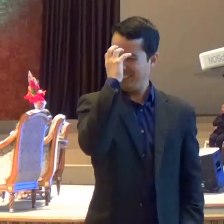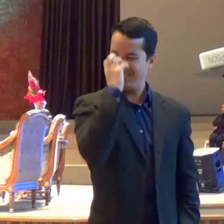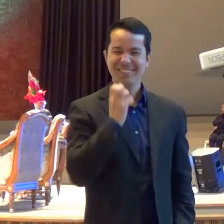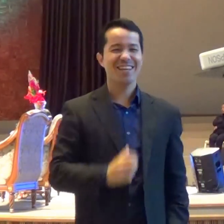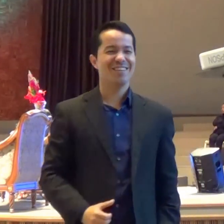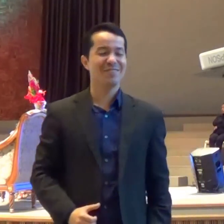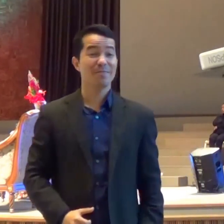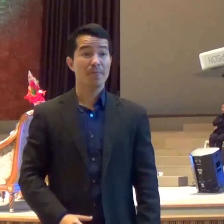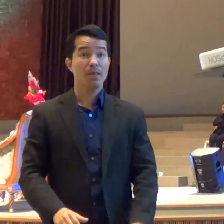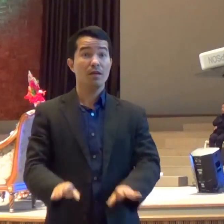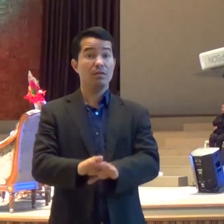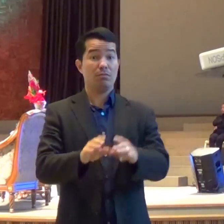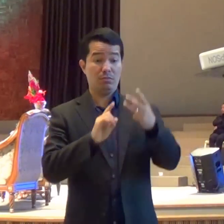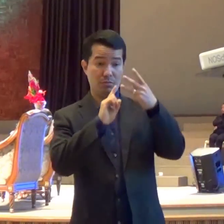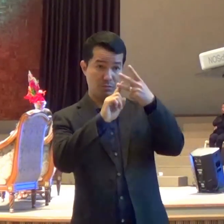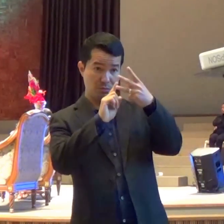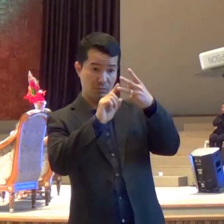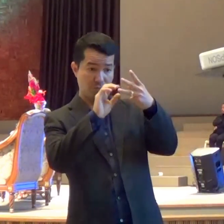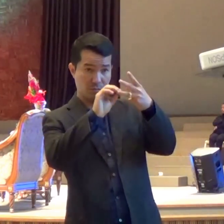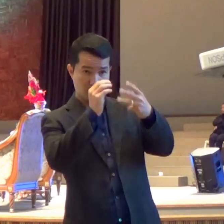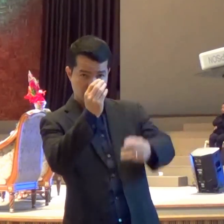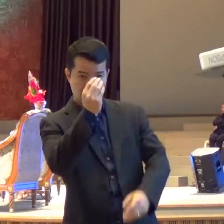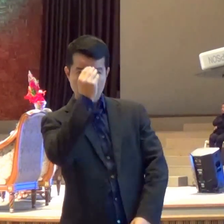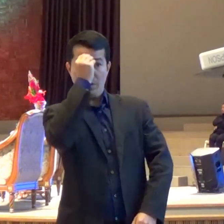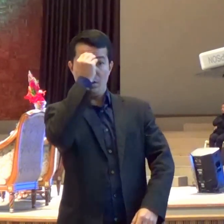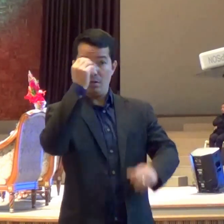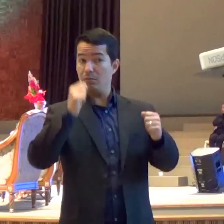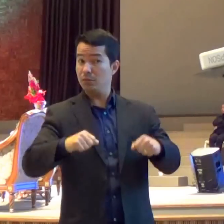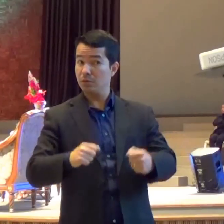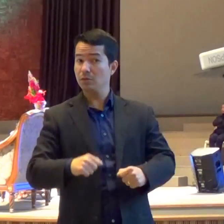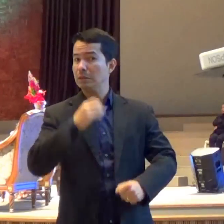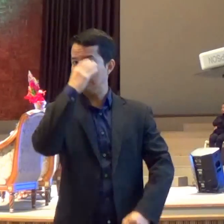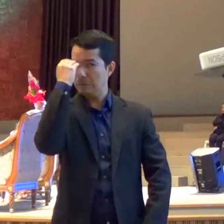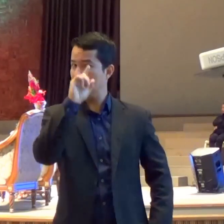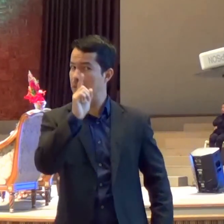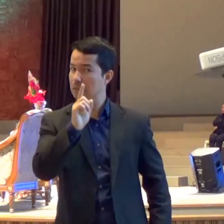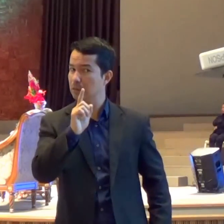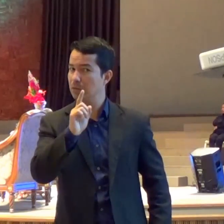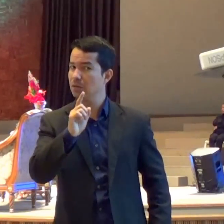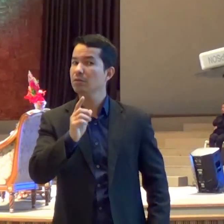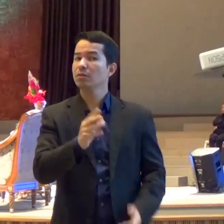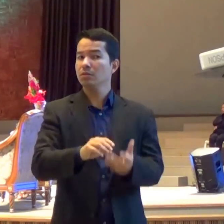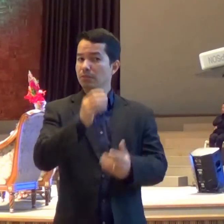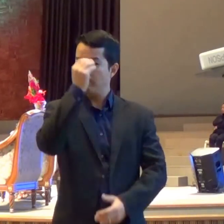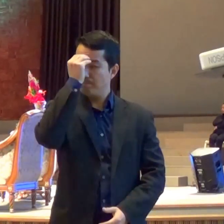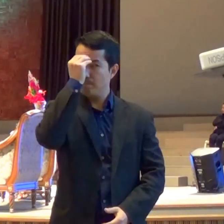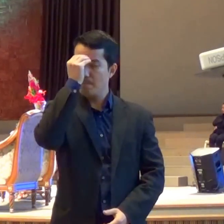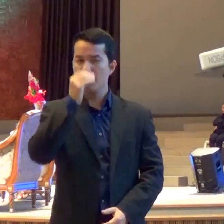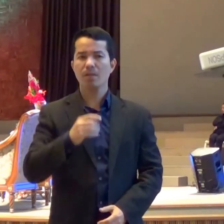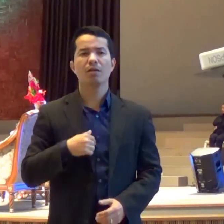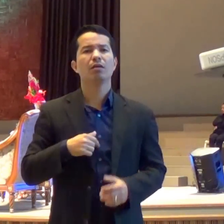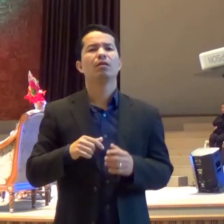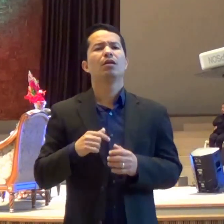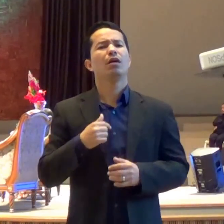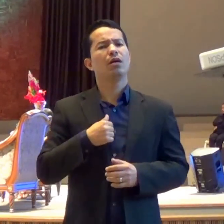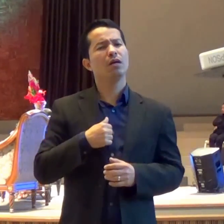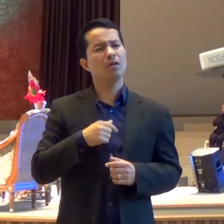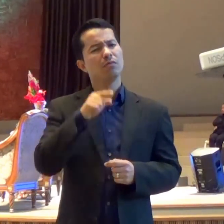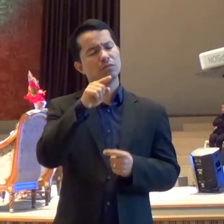Aqui nesse texto E que eu acho Tremendo É o preparo Do autoexame